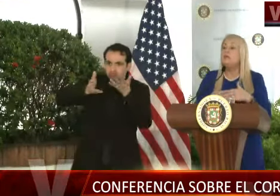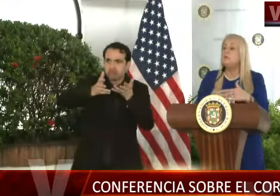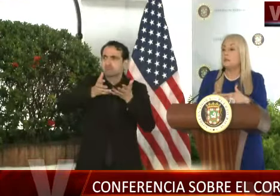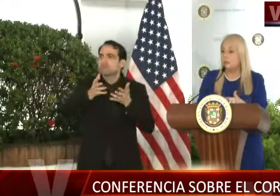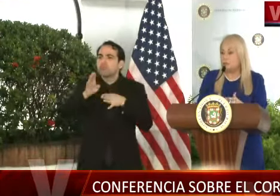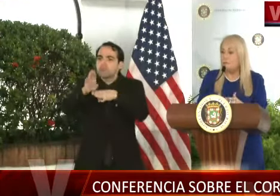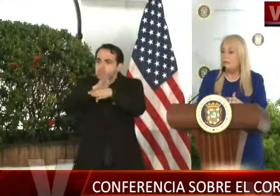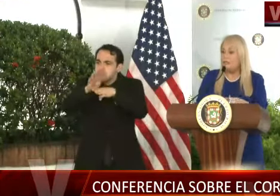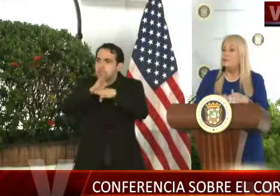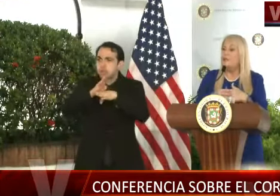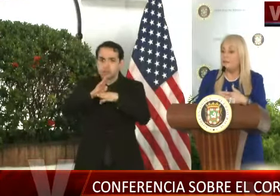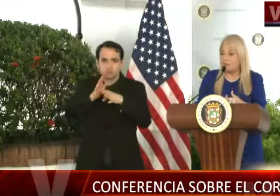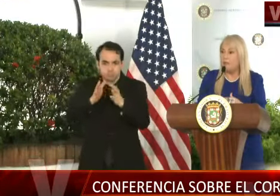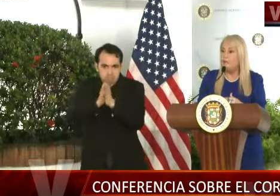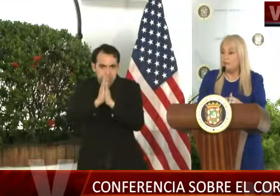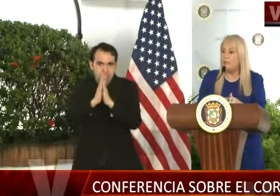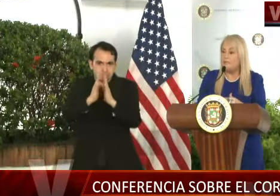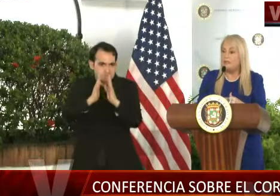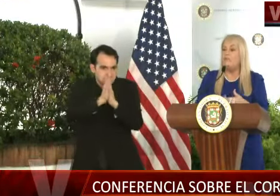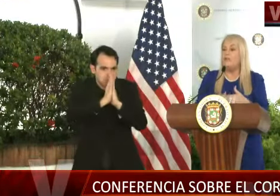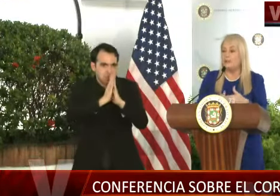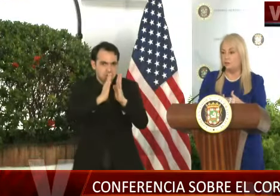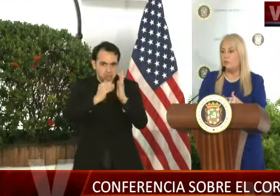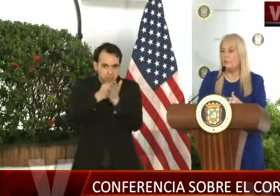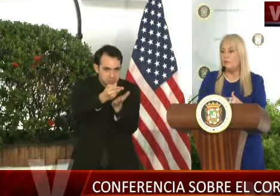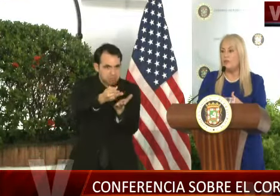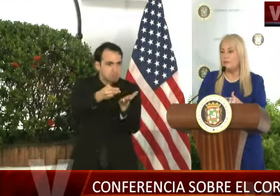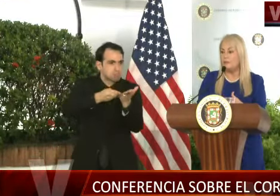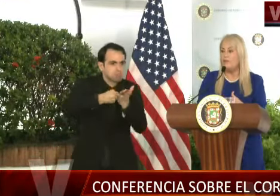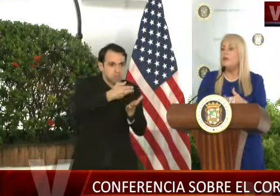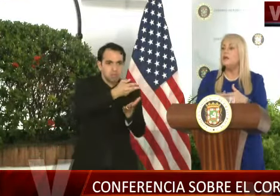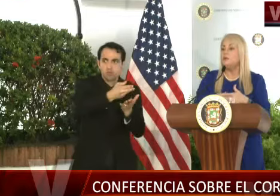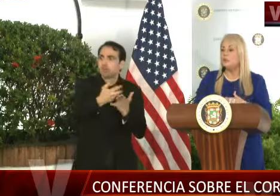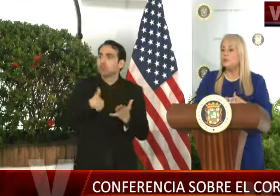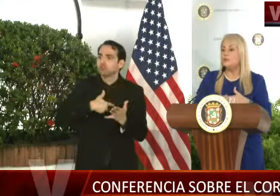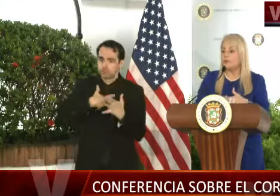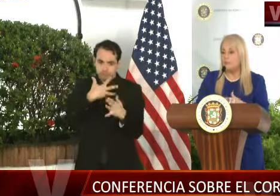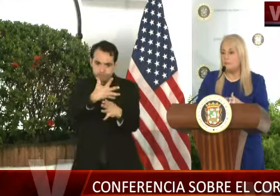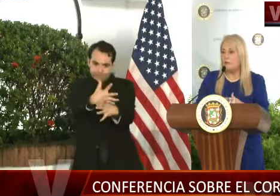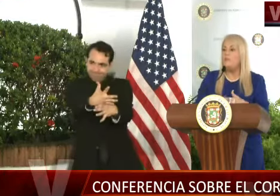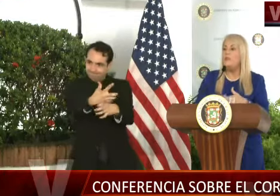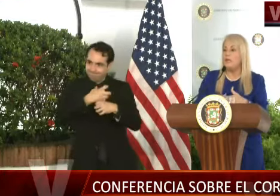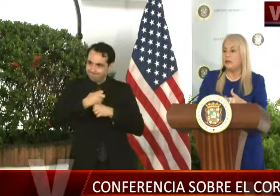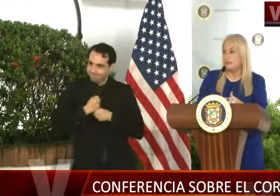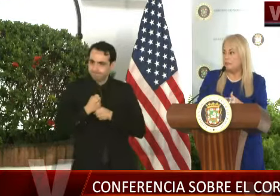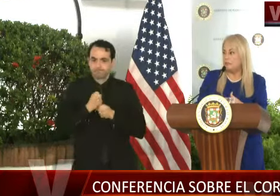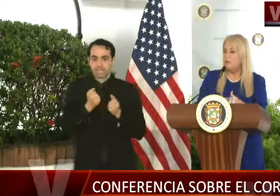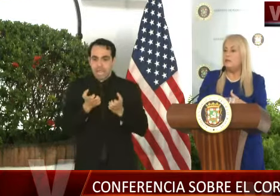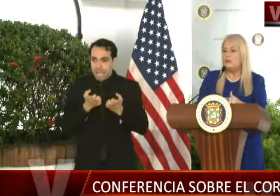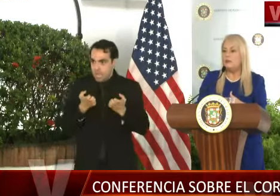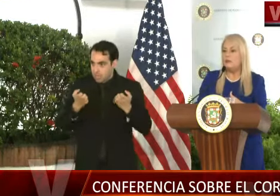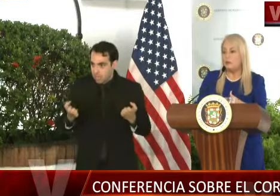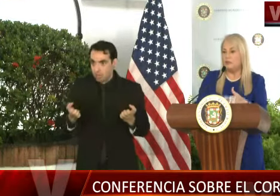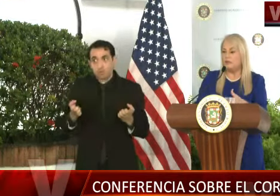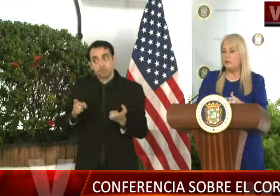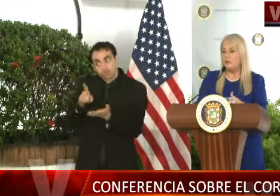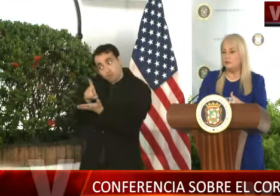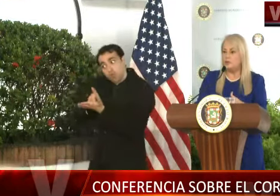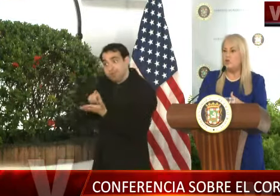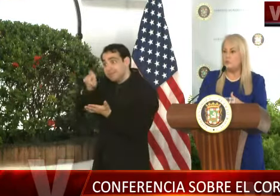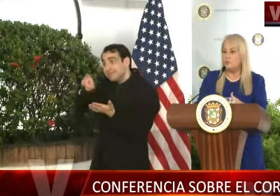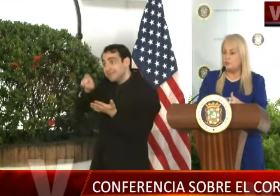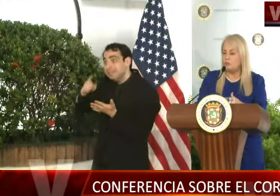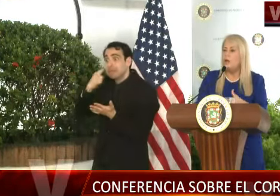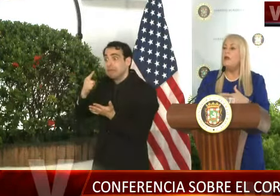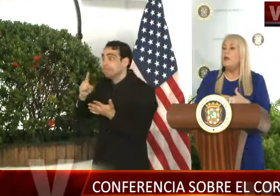empresas, se han hecho las peticiones directamente a las empresas para que nosotros podamos recibir todo ese equipo que lo necesitan los médicos en caso